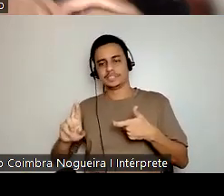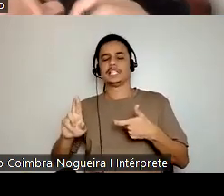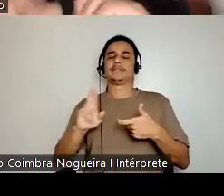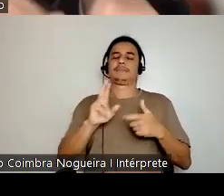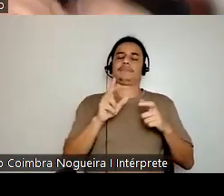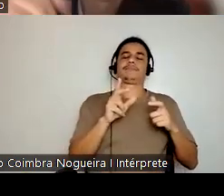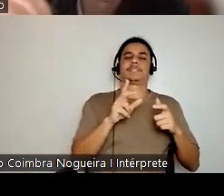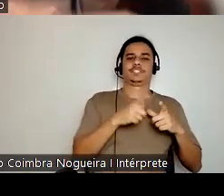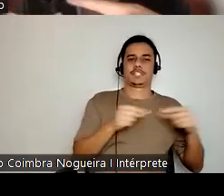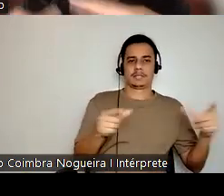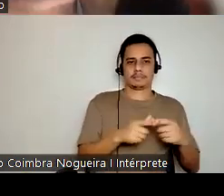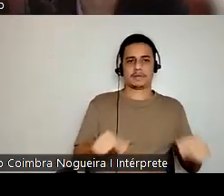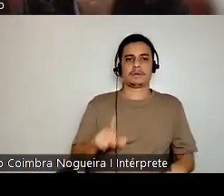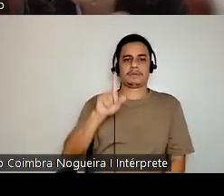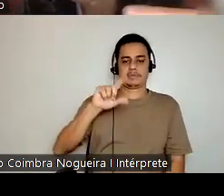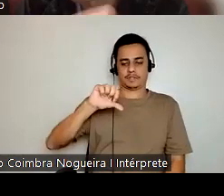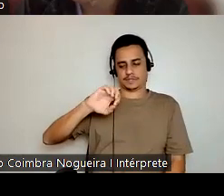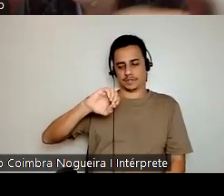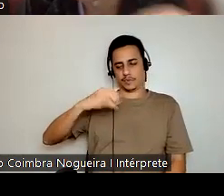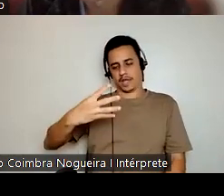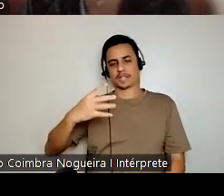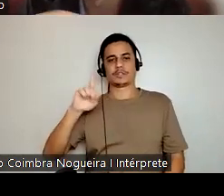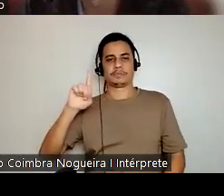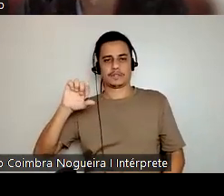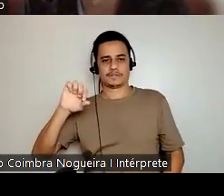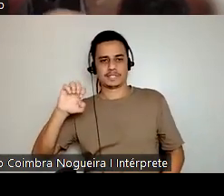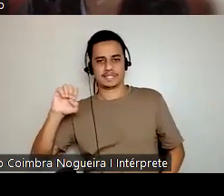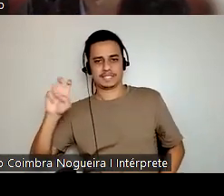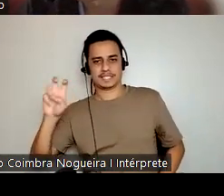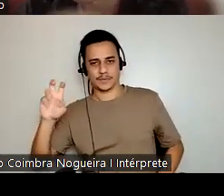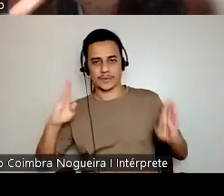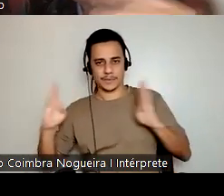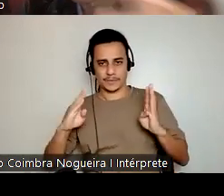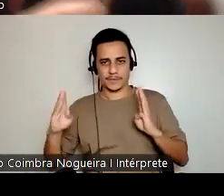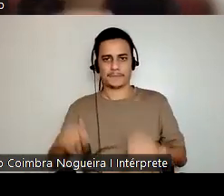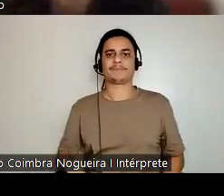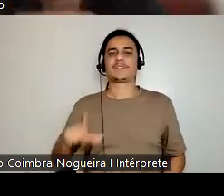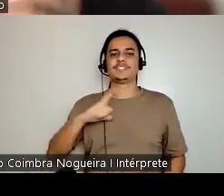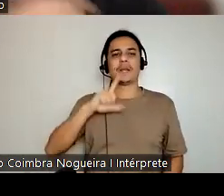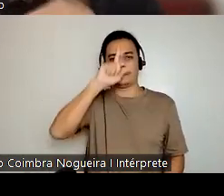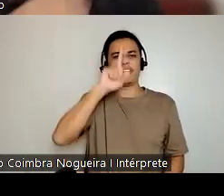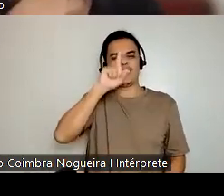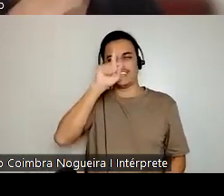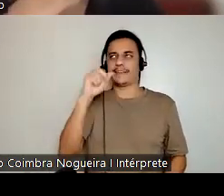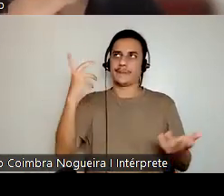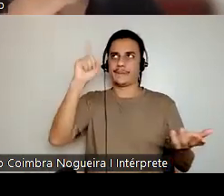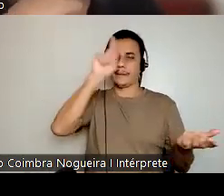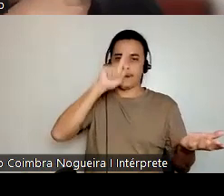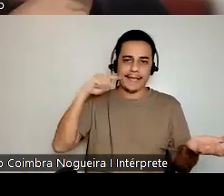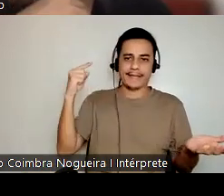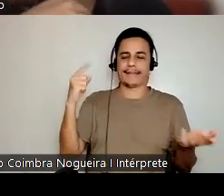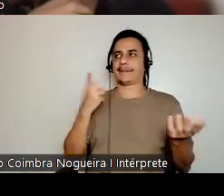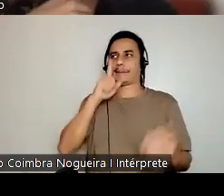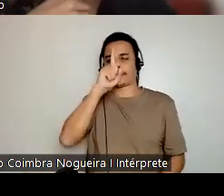1905. Então, essa ideia de Perigo Amarelo é um dos amarelos, o Japão, e